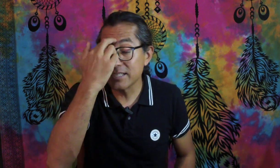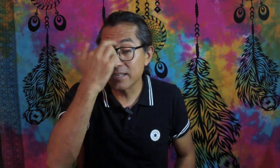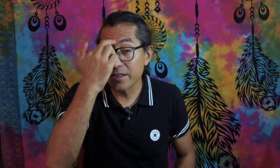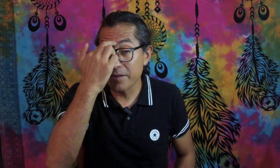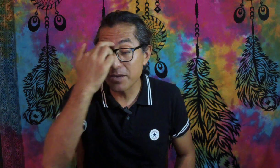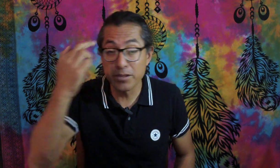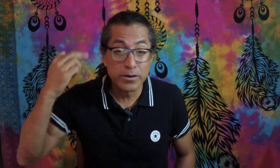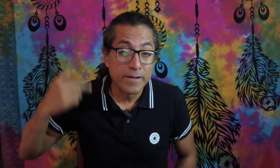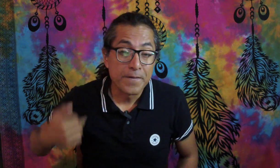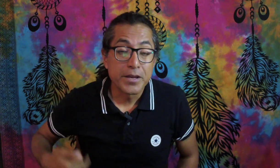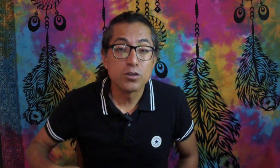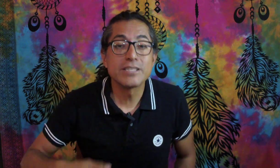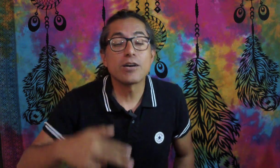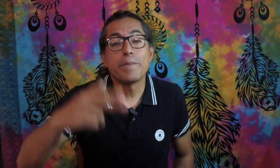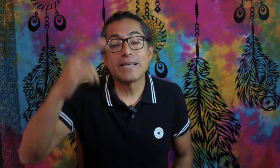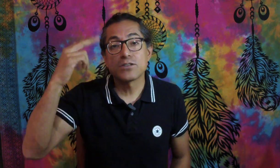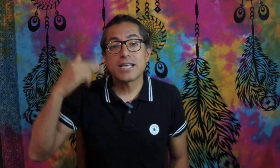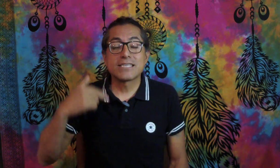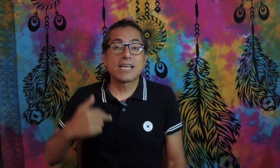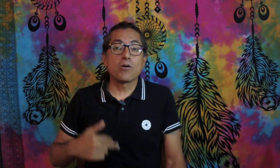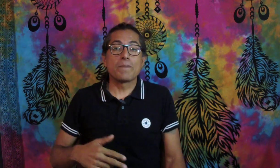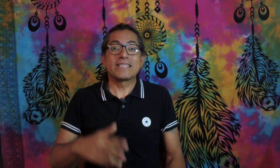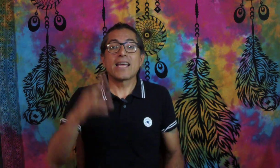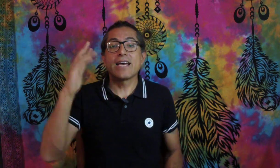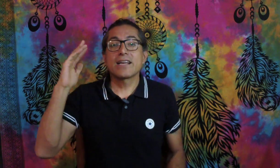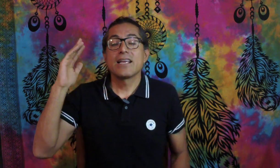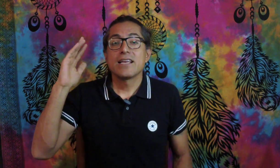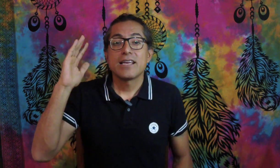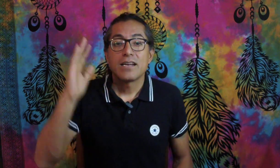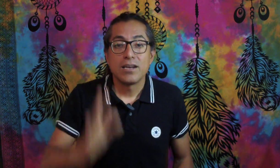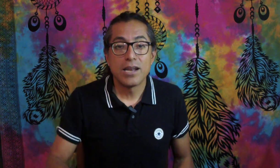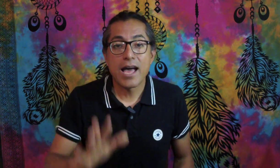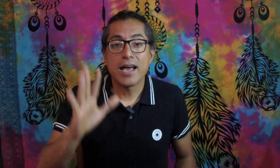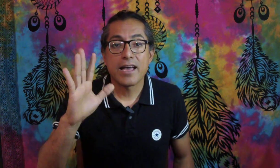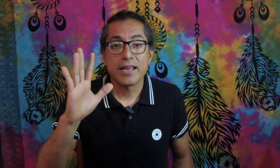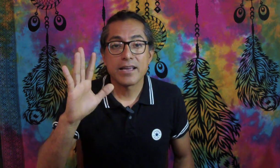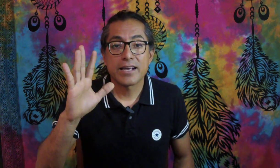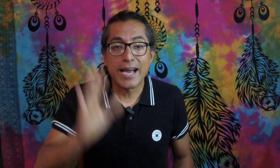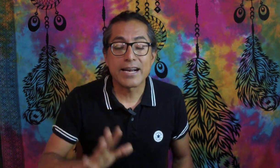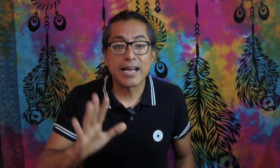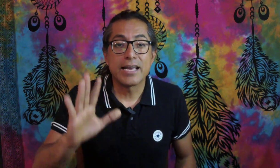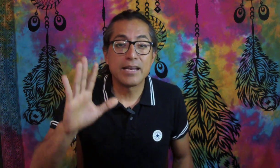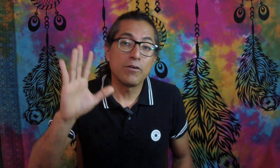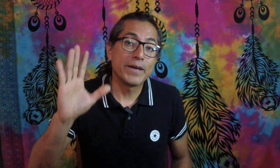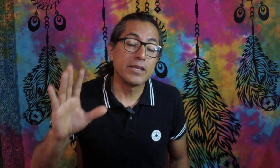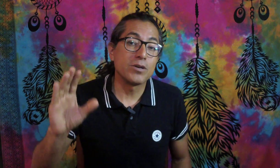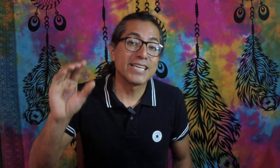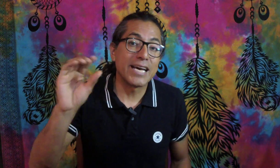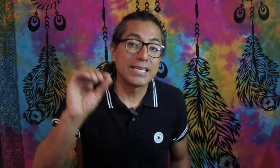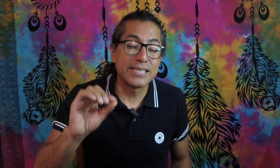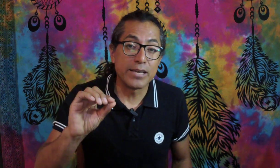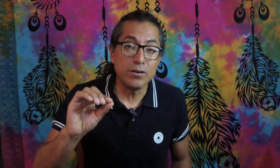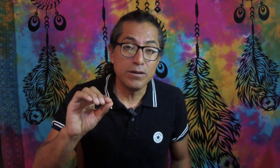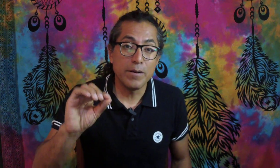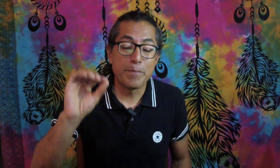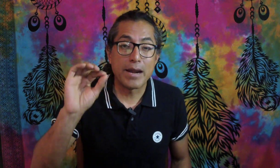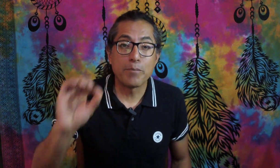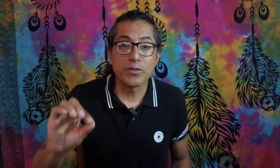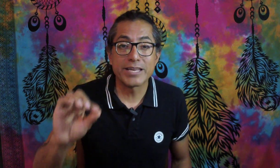casi nada de miedo, los 5 pasos hasta completar la carga, el objetivo es llegar a cero, para poder